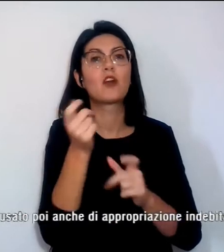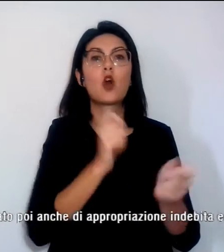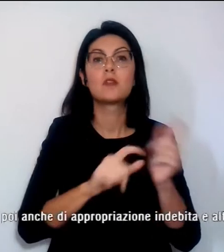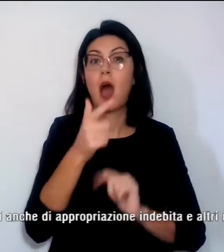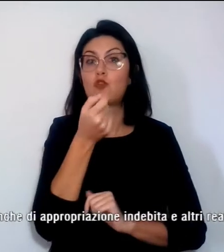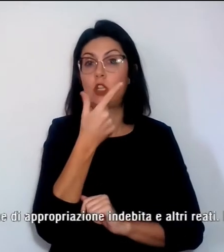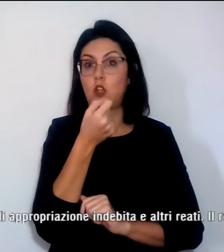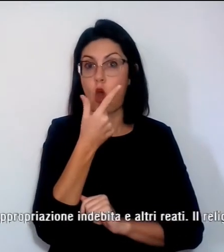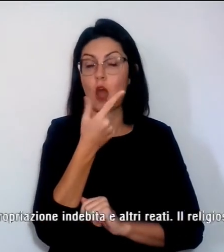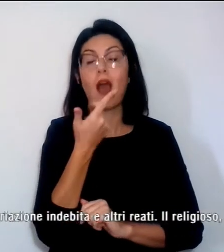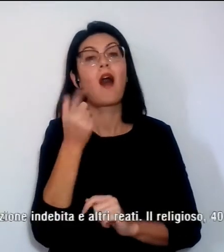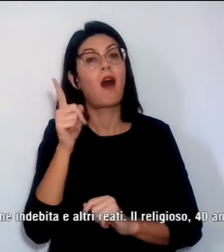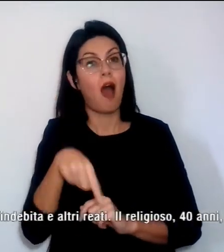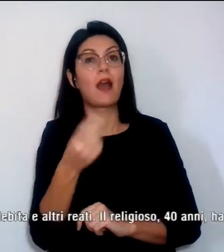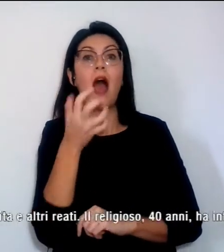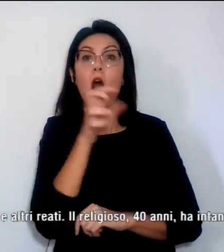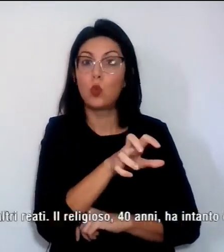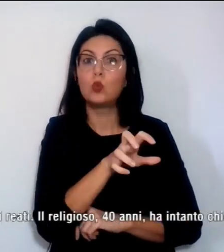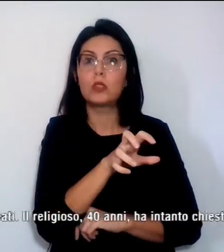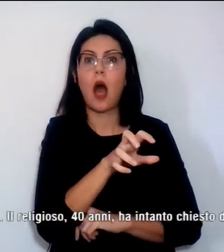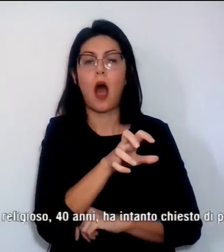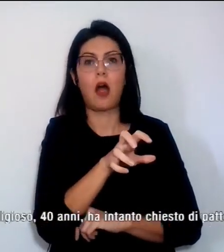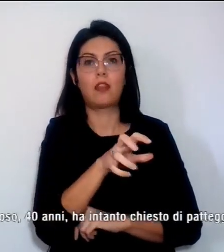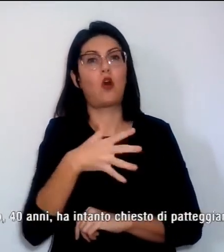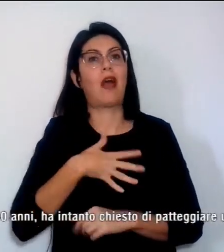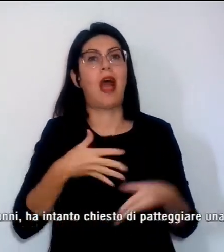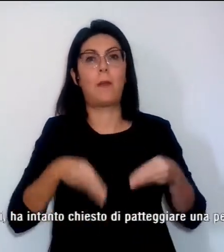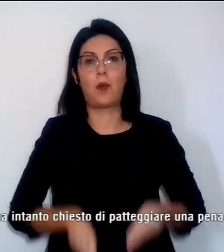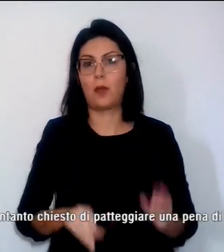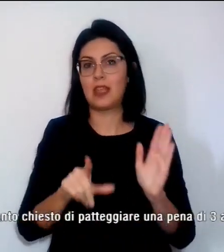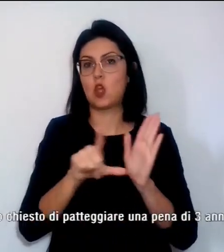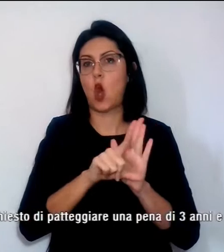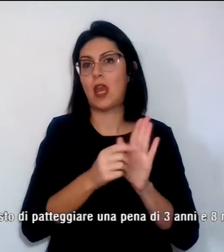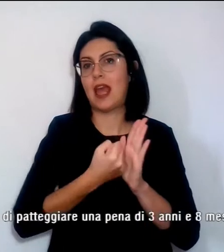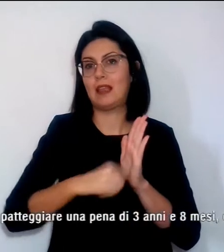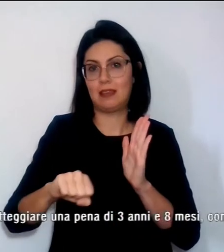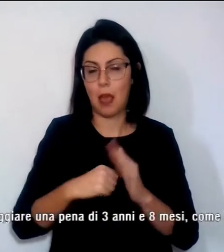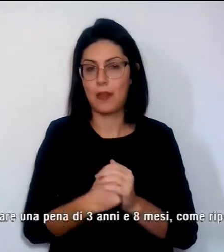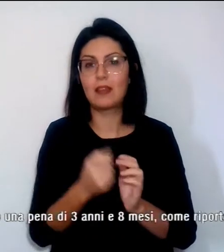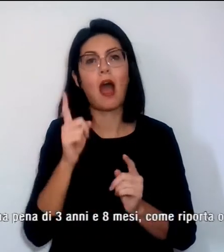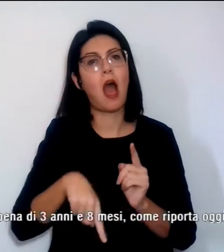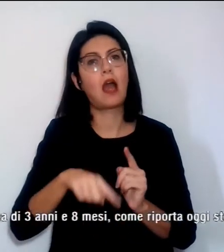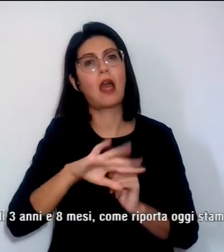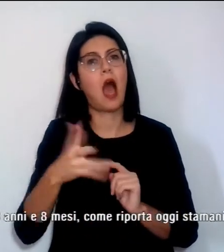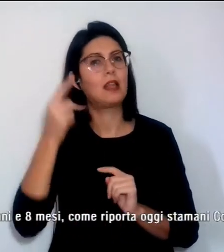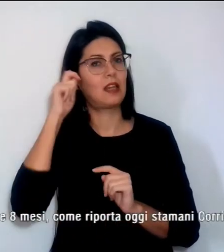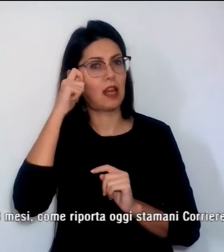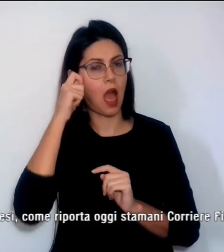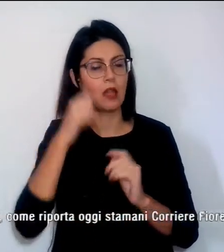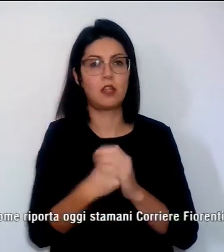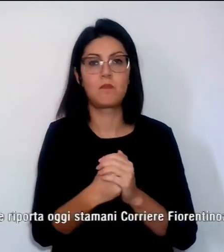accusato poi anche di appropriazione indebita e altri reati. Il